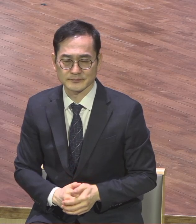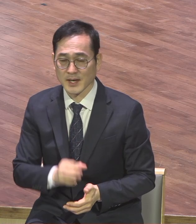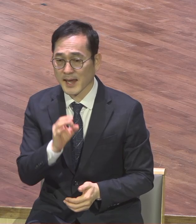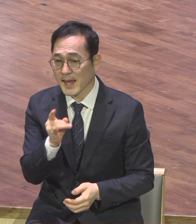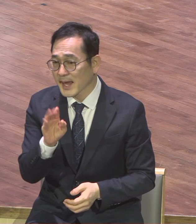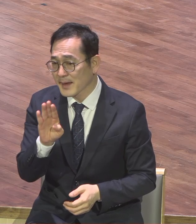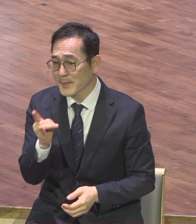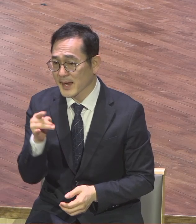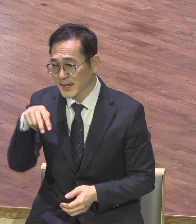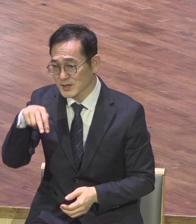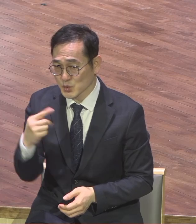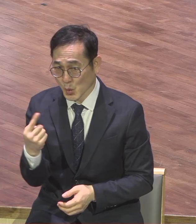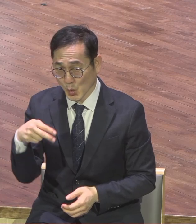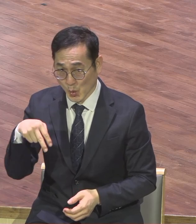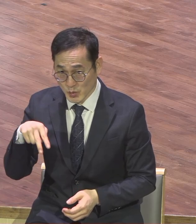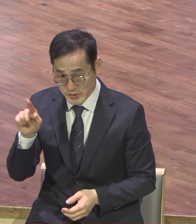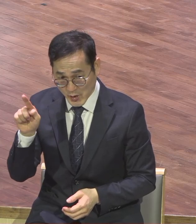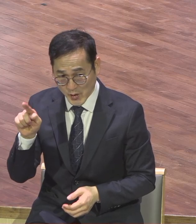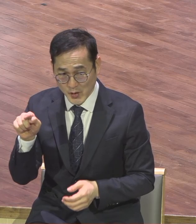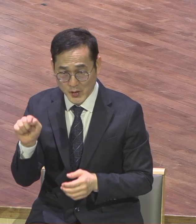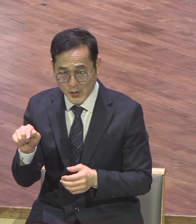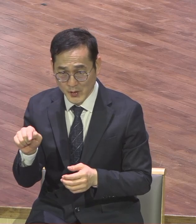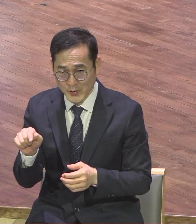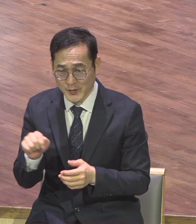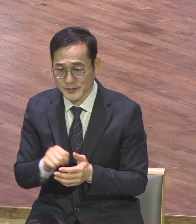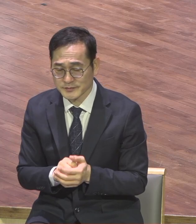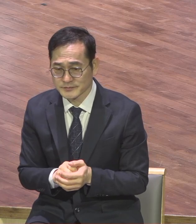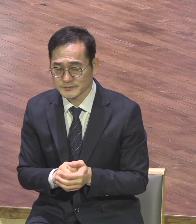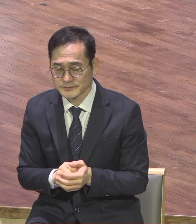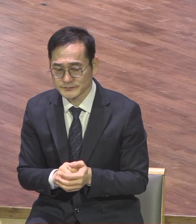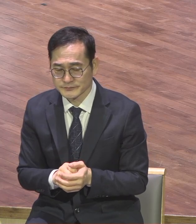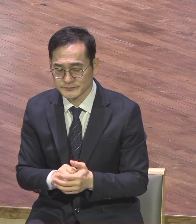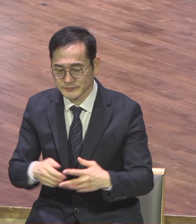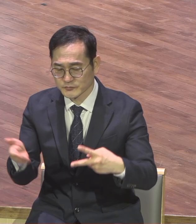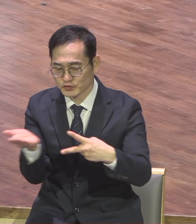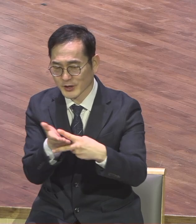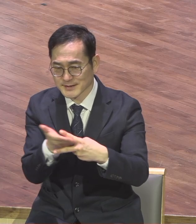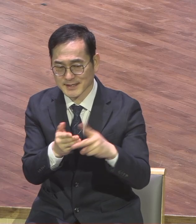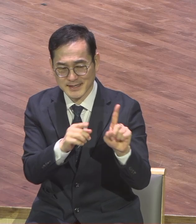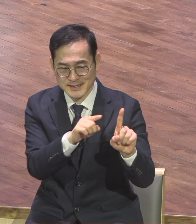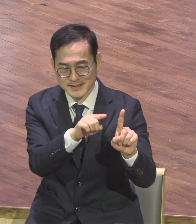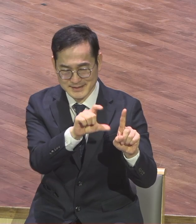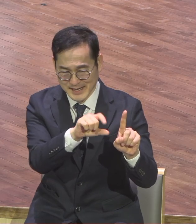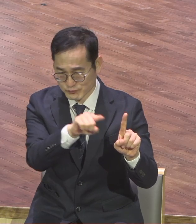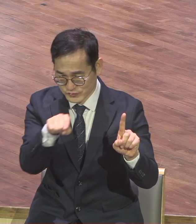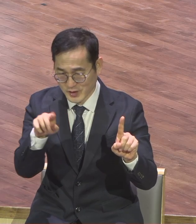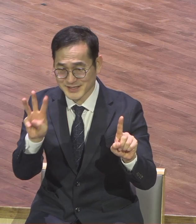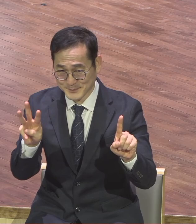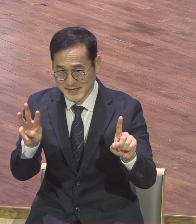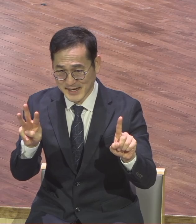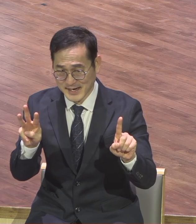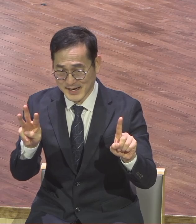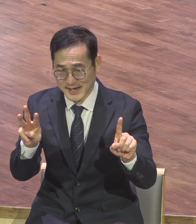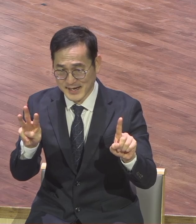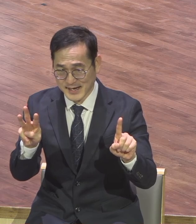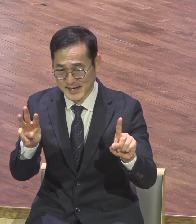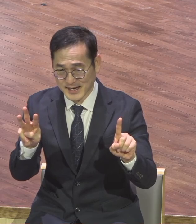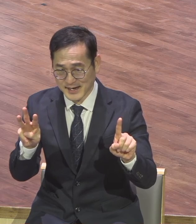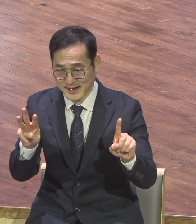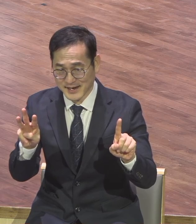이 말씀은 크게 두 부분으로 나누어집니다 1장부터 3장까지는 영적 진리를 말하고